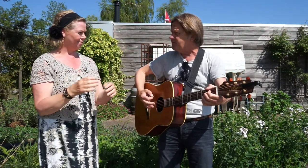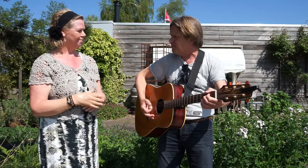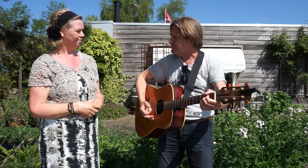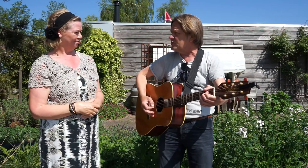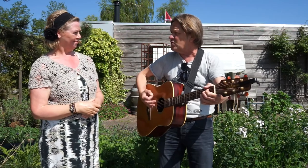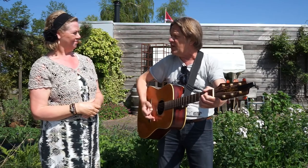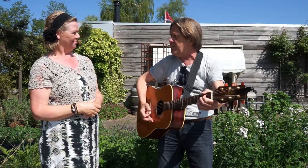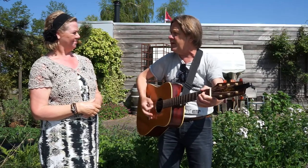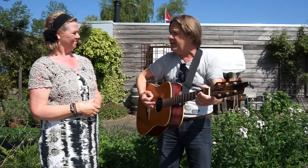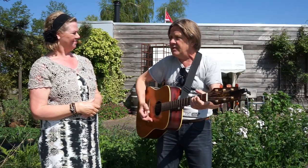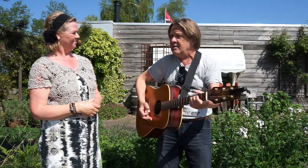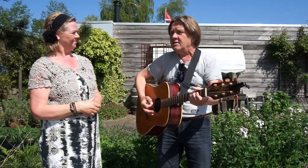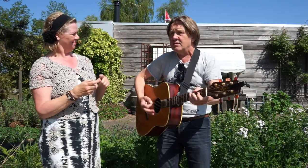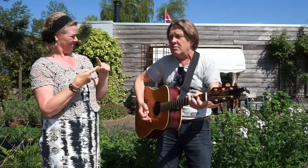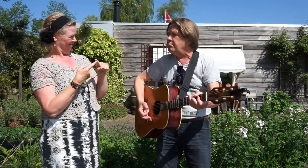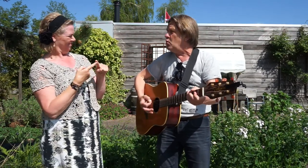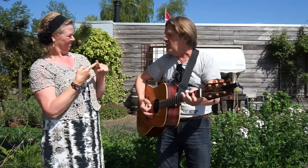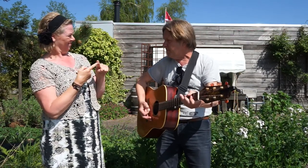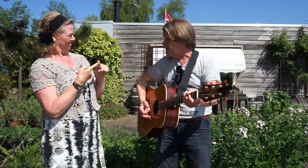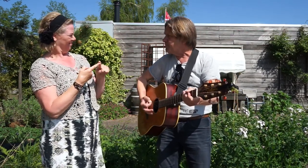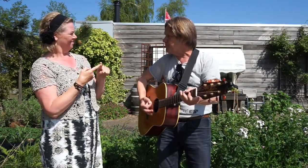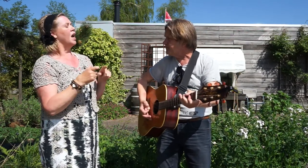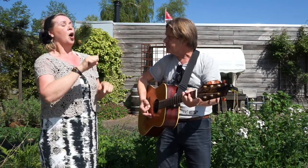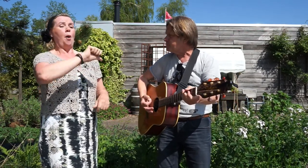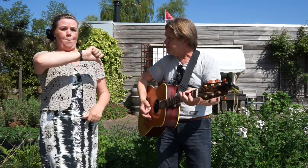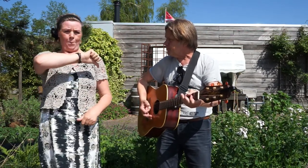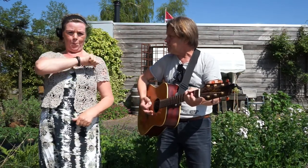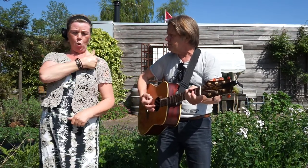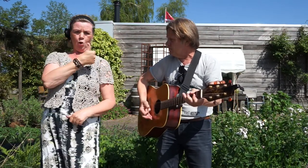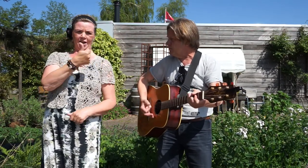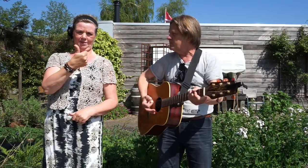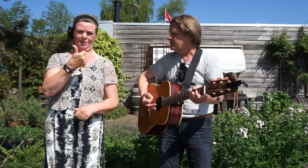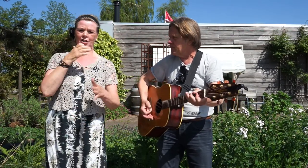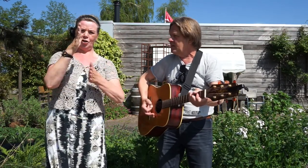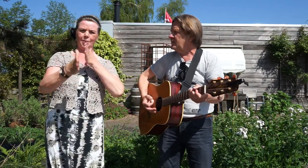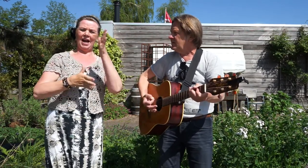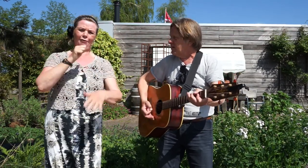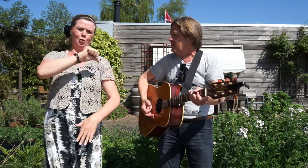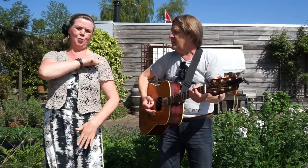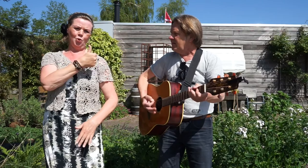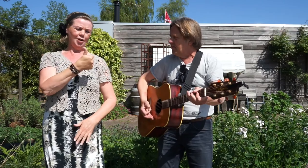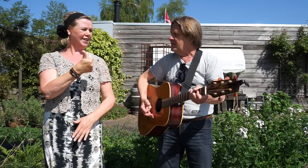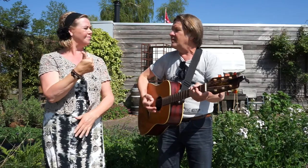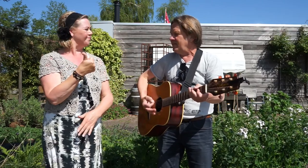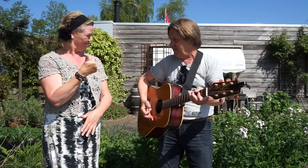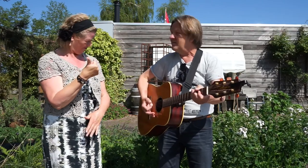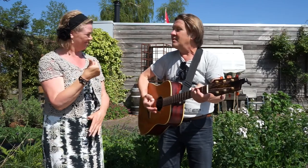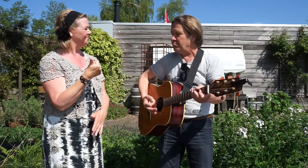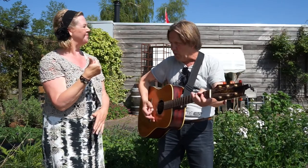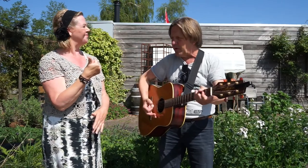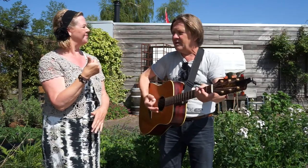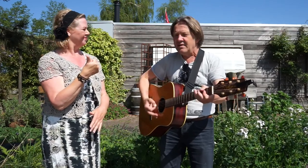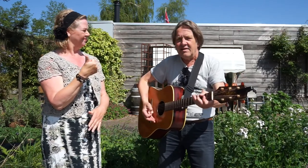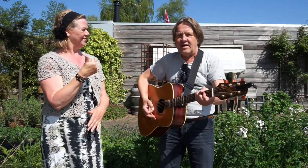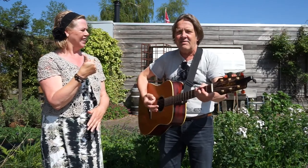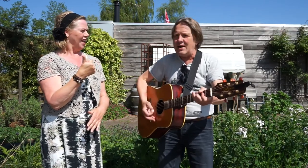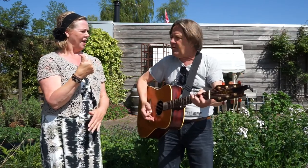Dus we hebben boer. Boer. Het gebaar voor boer. Boer. En we hebben